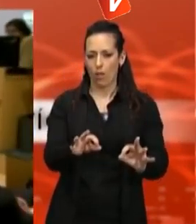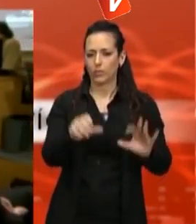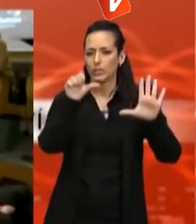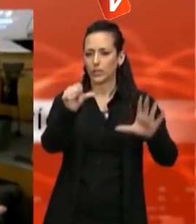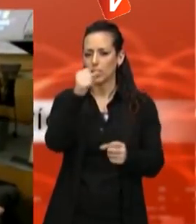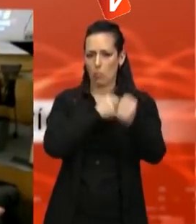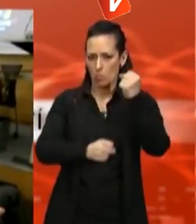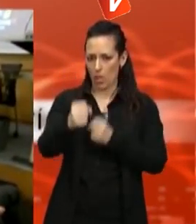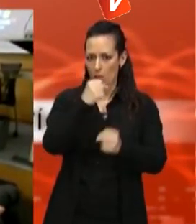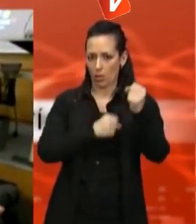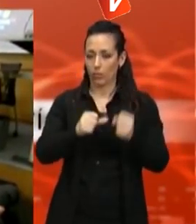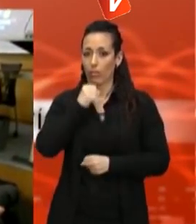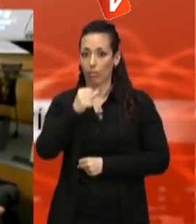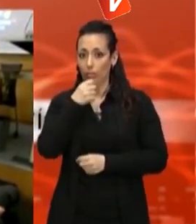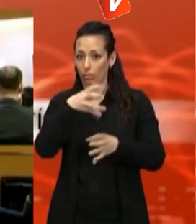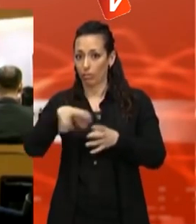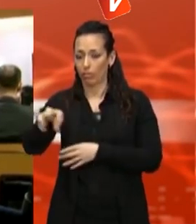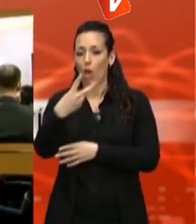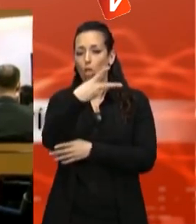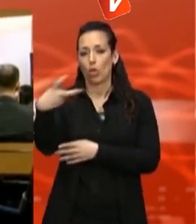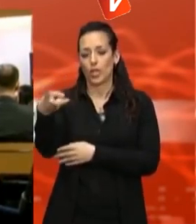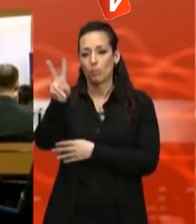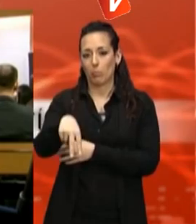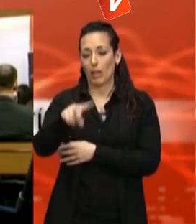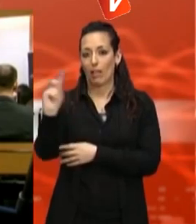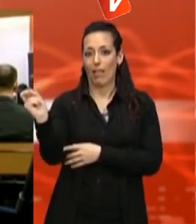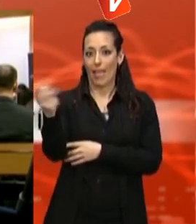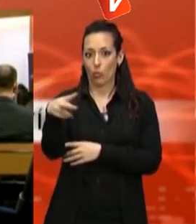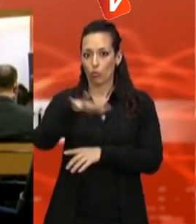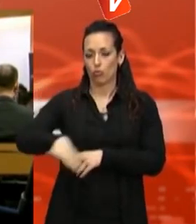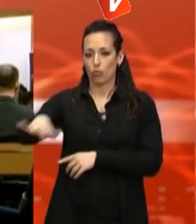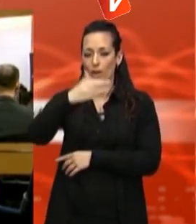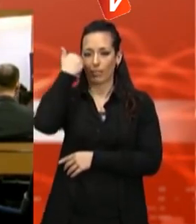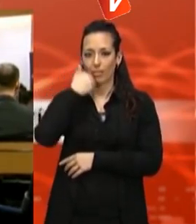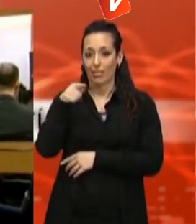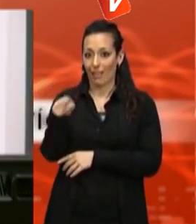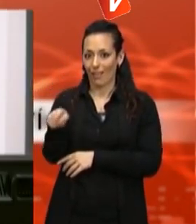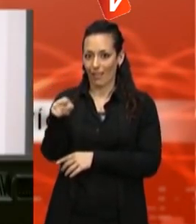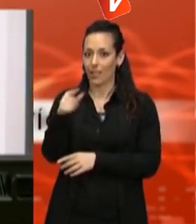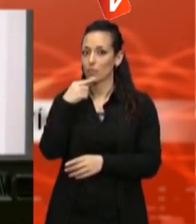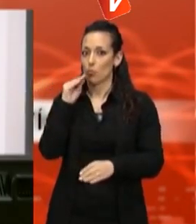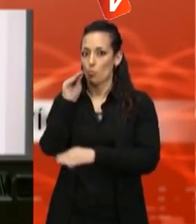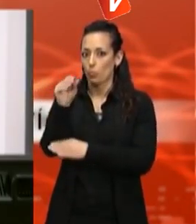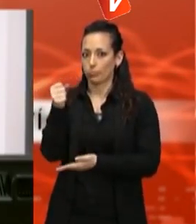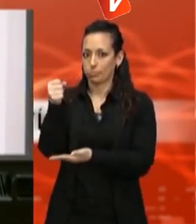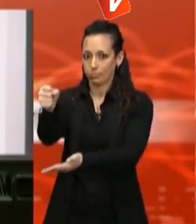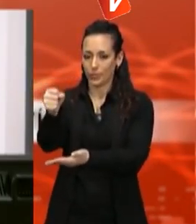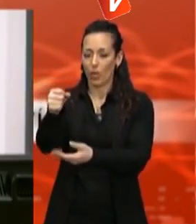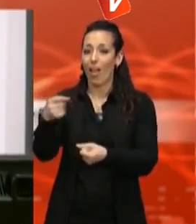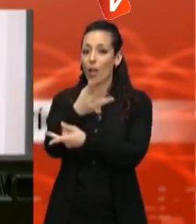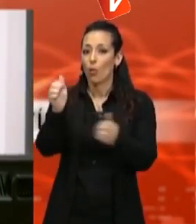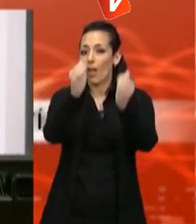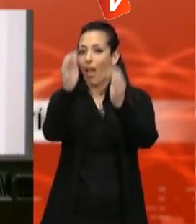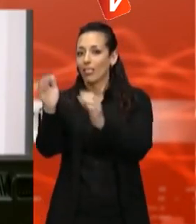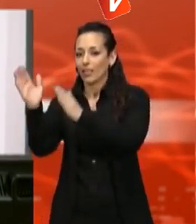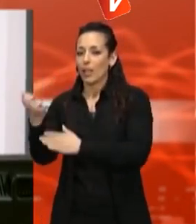invertit el 2012 gairebé 200.000 euros. Aquests diners han anat a parar una quarantena d'entitats que han desenvolupat projectes de caràcter educatiu, com